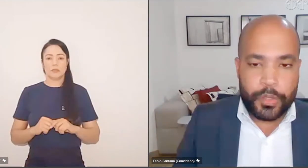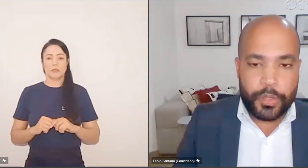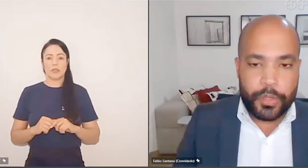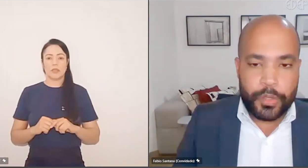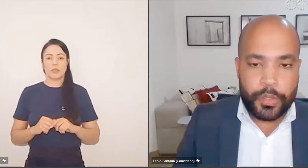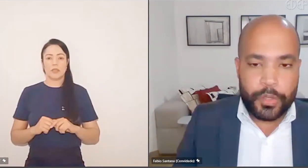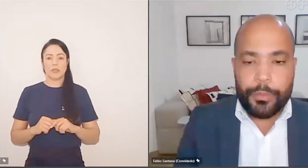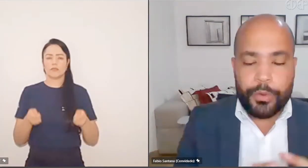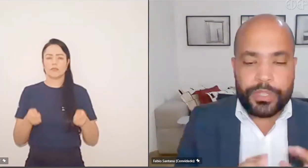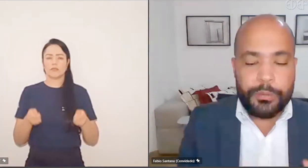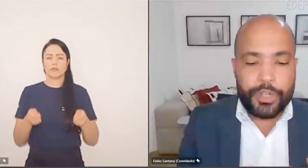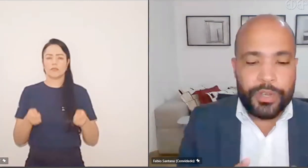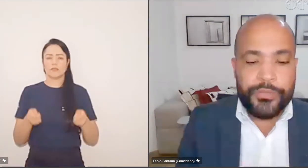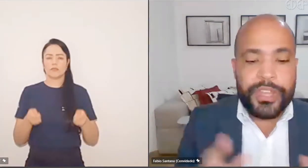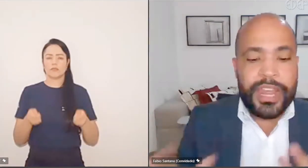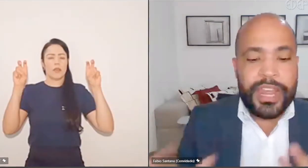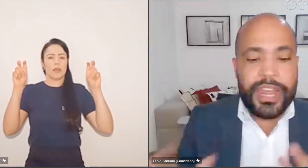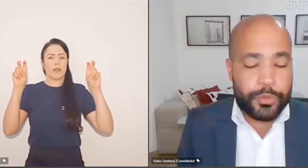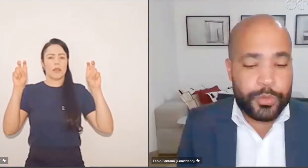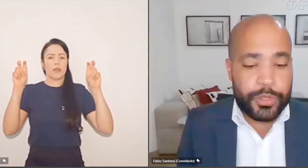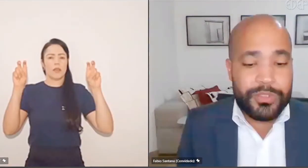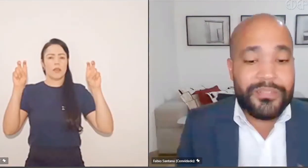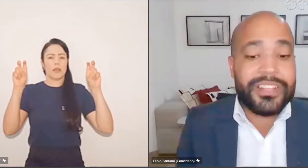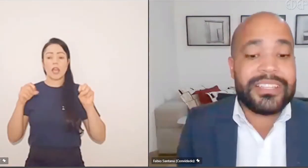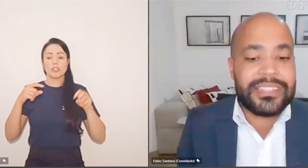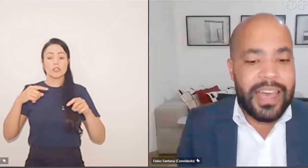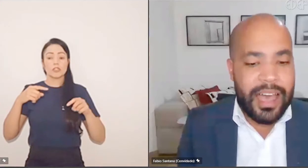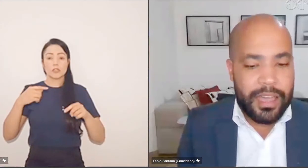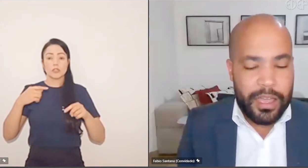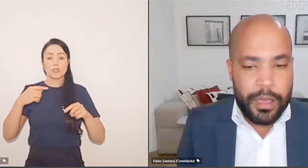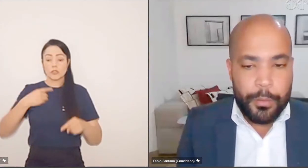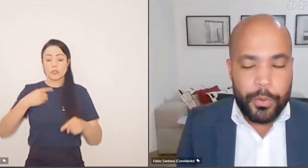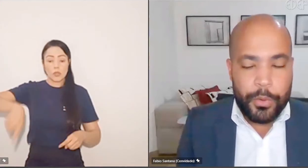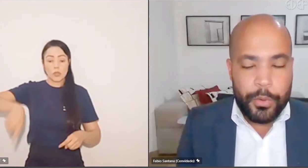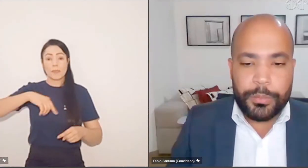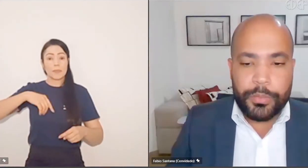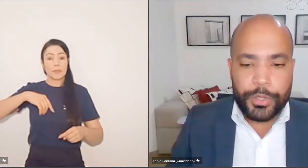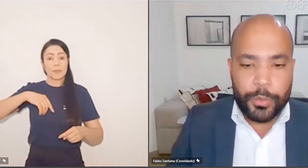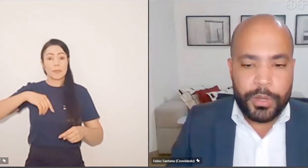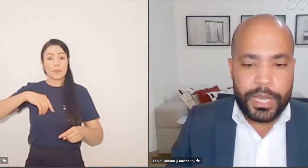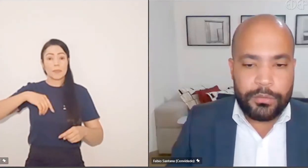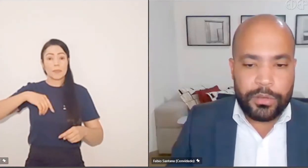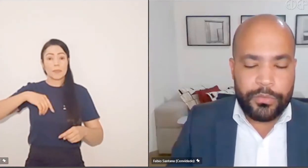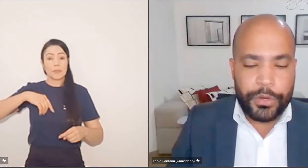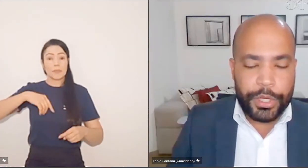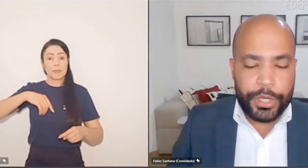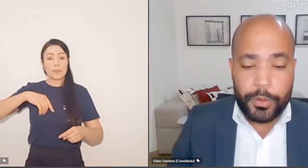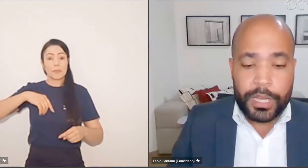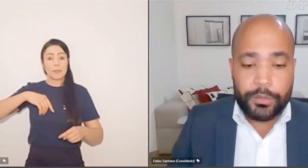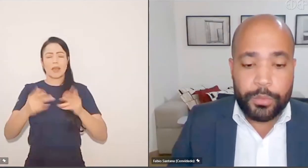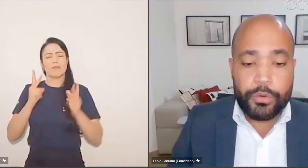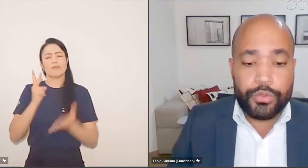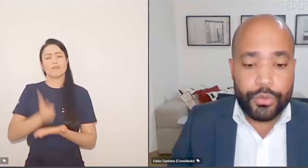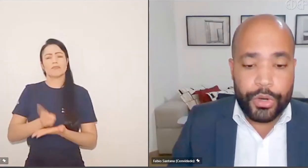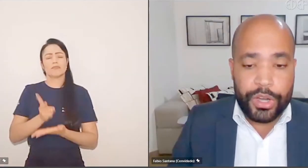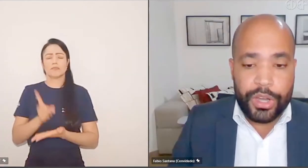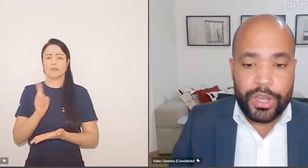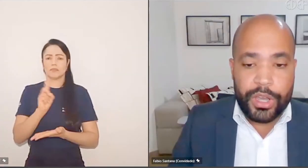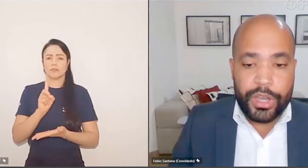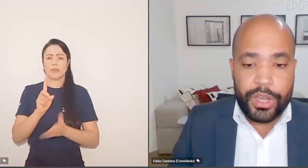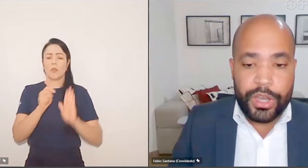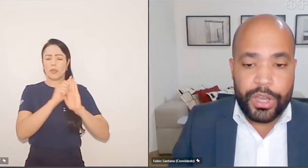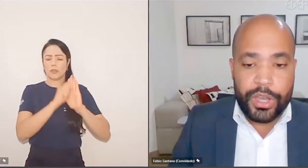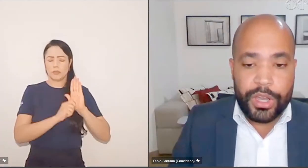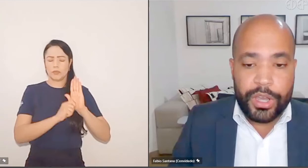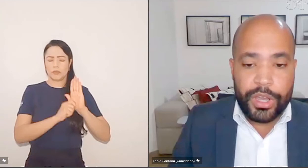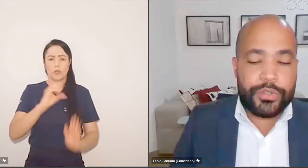desses assuntos, para que nós possamos virar a página, para que possamos avançar. Porque eu tenho um artigo depois publicado, que foi publicado no Conjur,